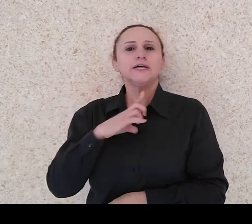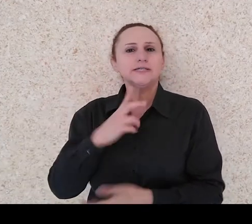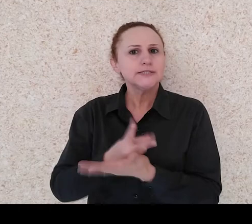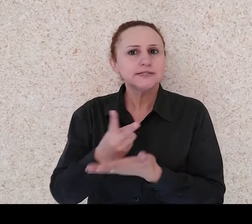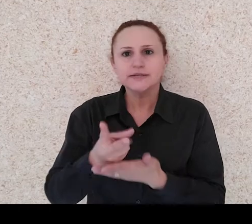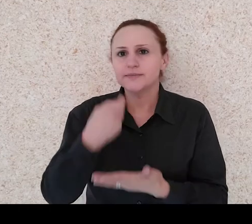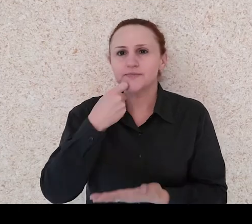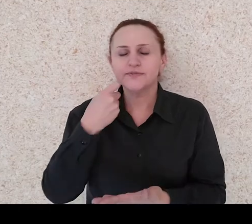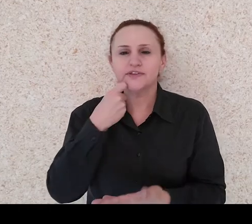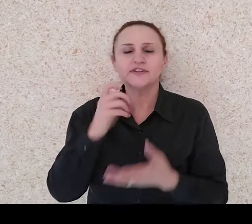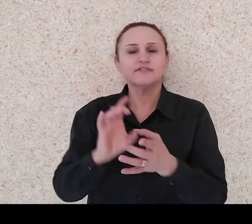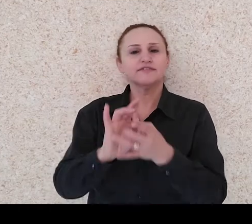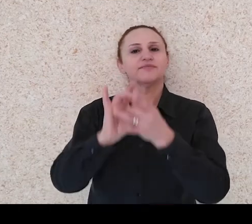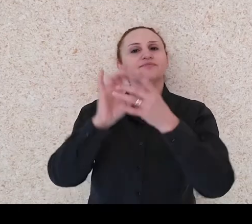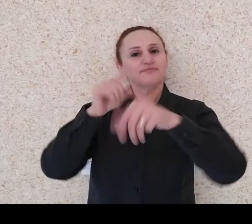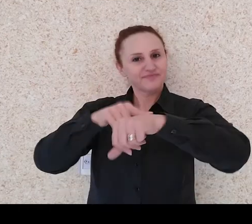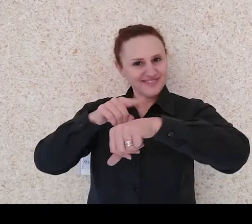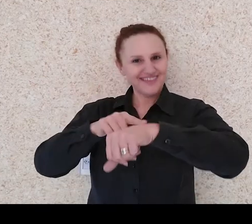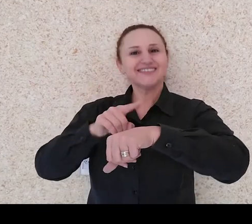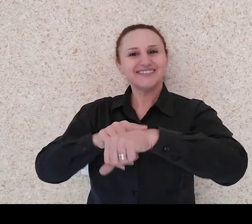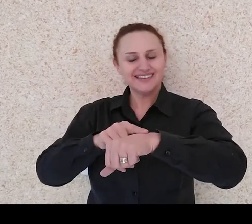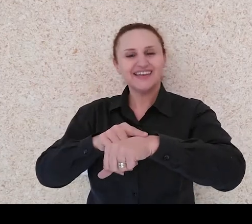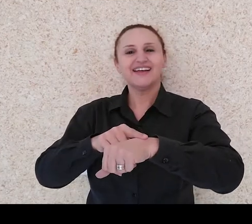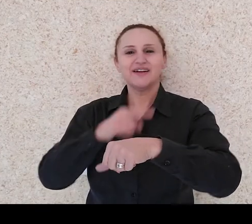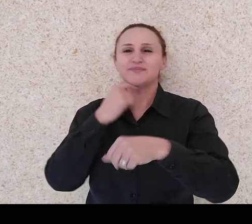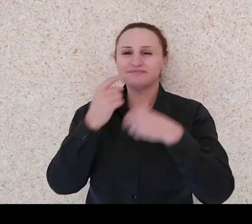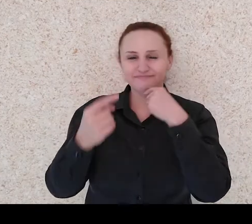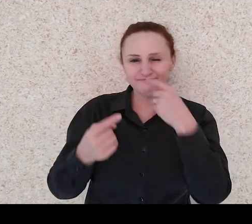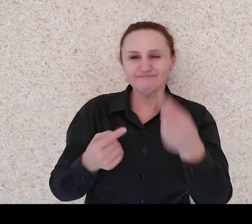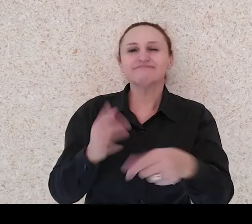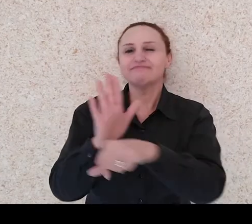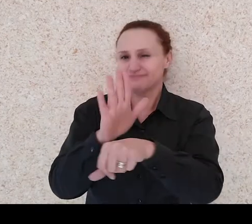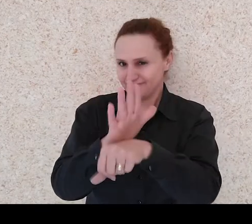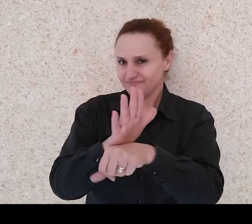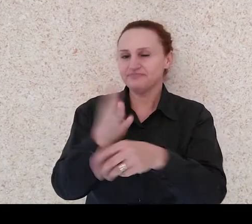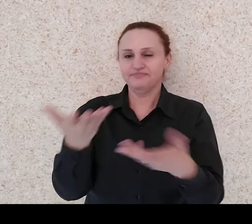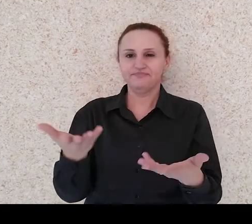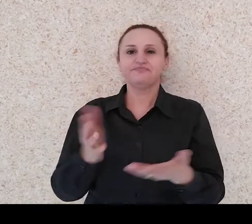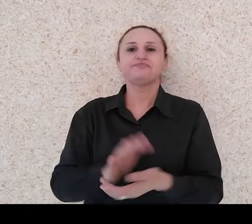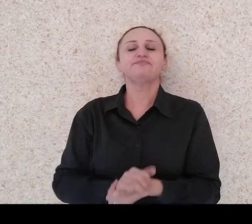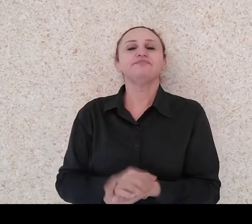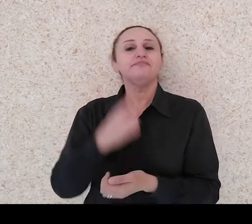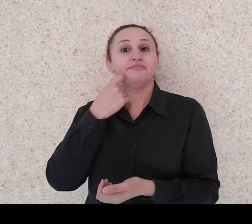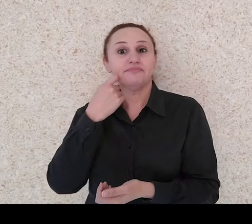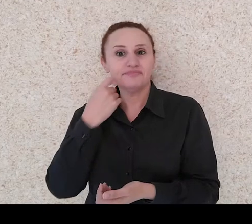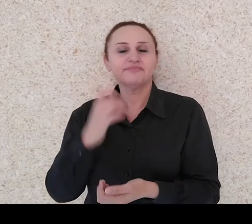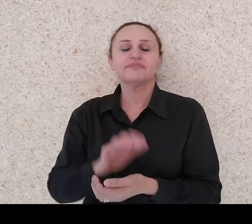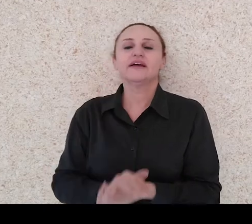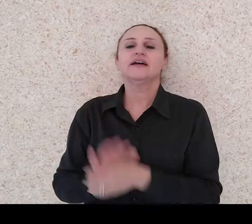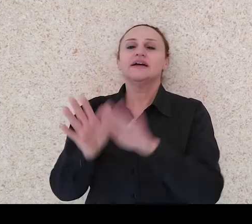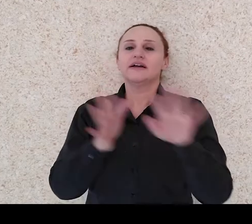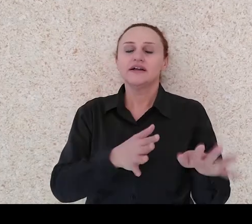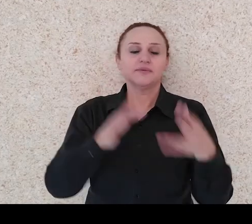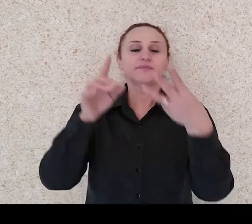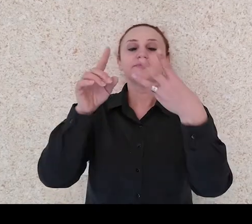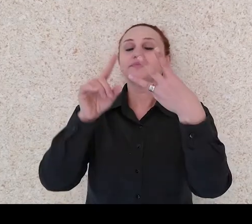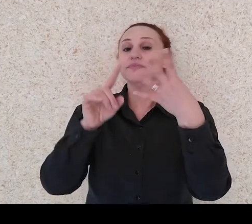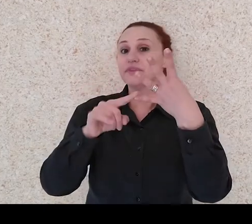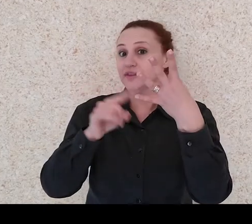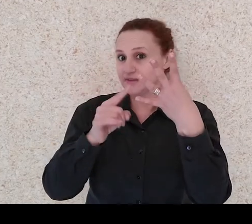Na unidade 4, teremos o estudo dirigido do e-book. Este e-book é um material bastante interessante.